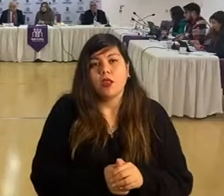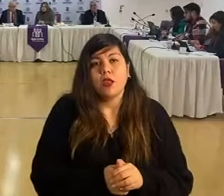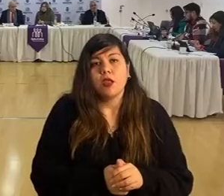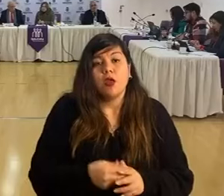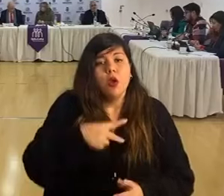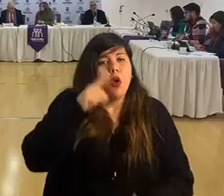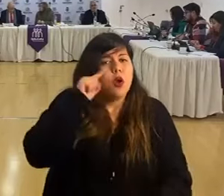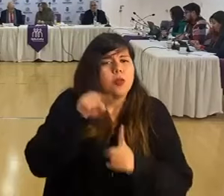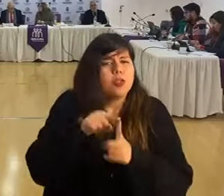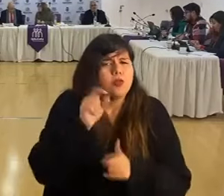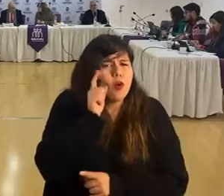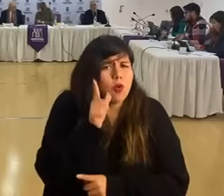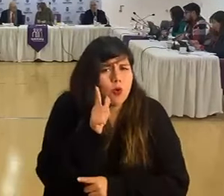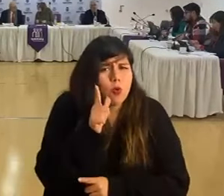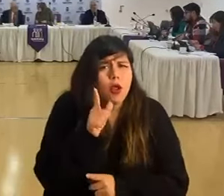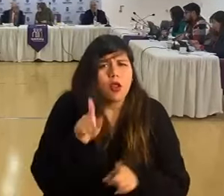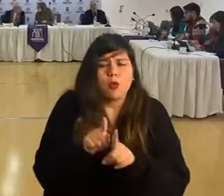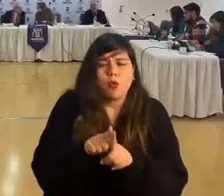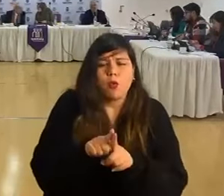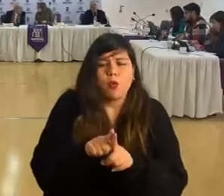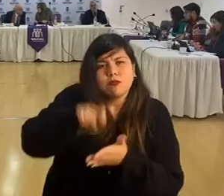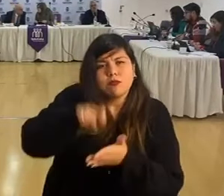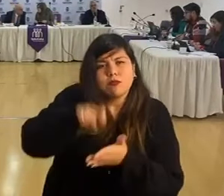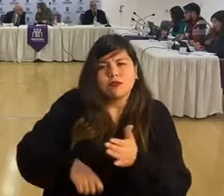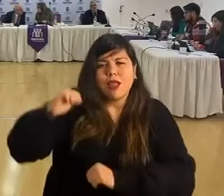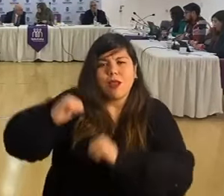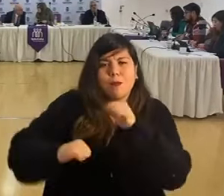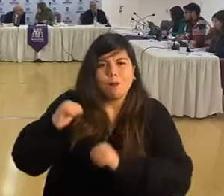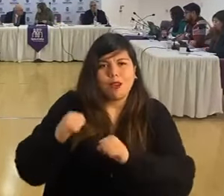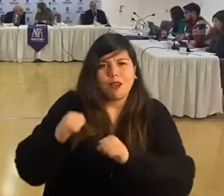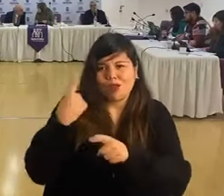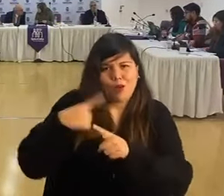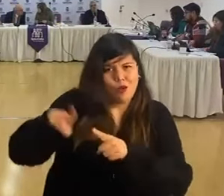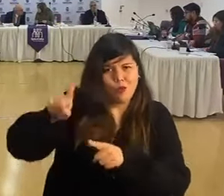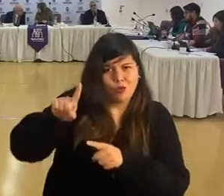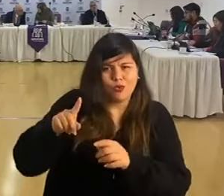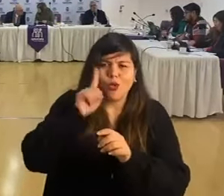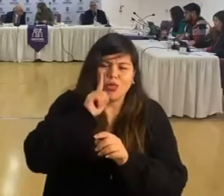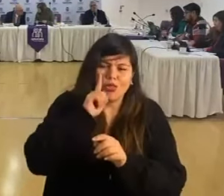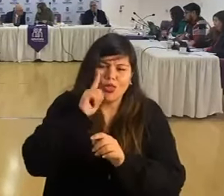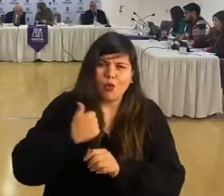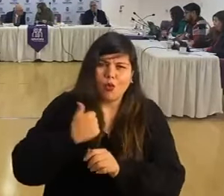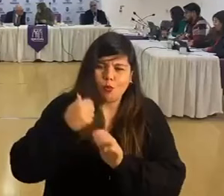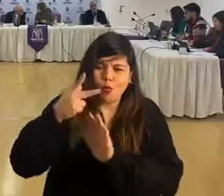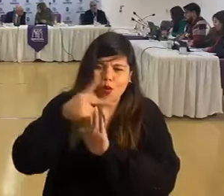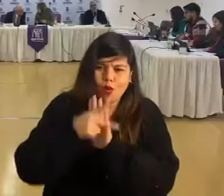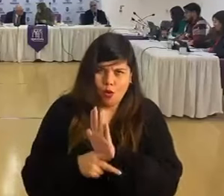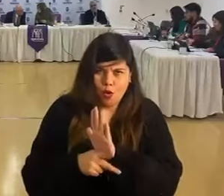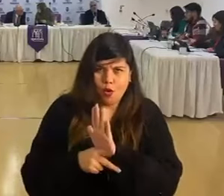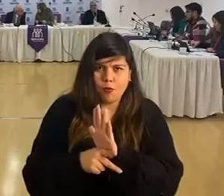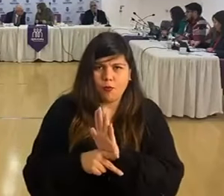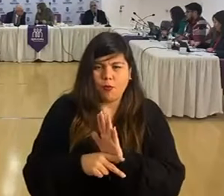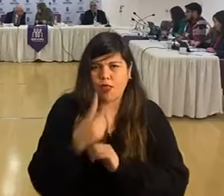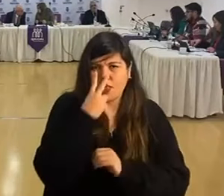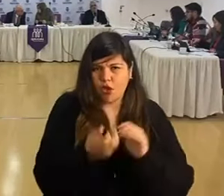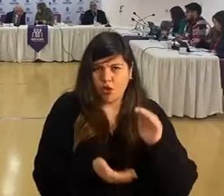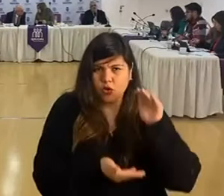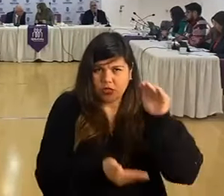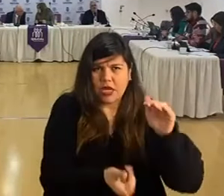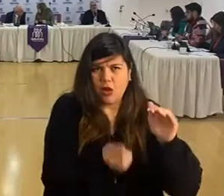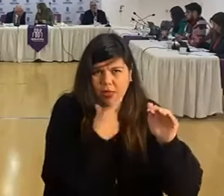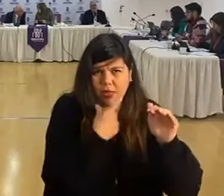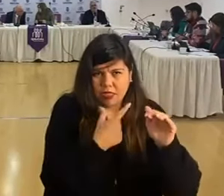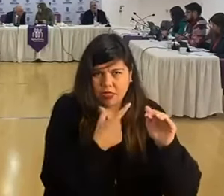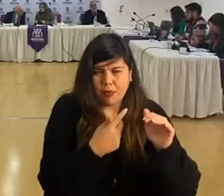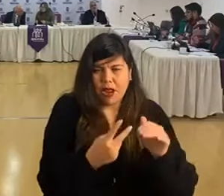Nuestro objetivo específico es contratar los servicios de una empresa externa que cumpla con todas las normas respectivas para realizar el suministro de carga de oxígeno medicinal